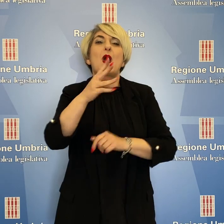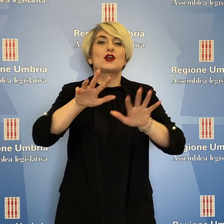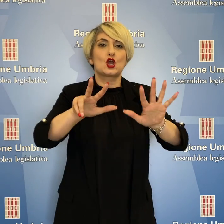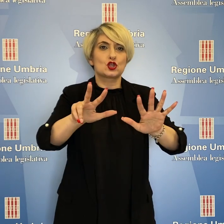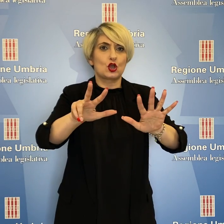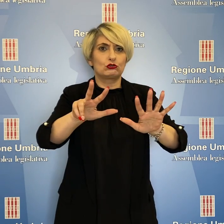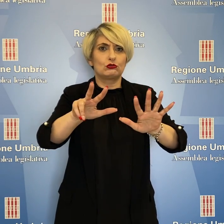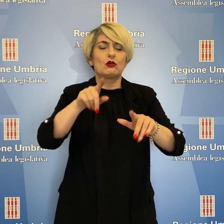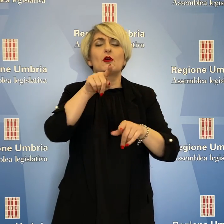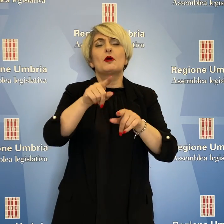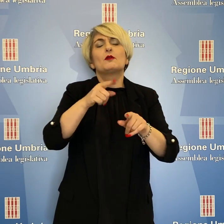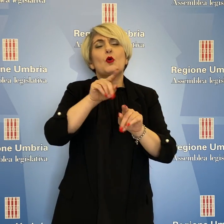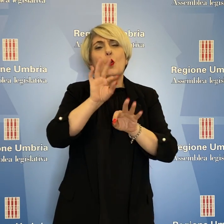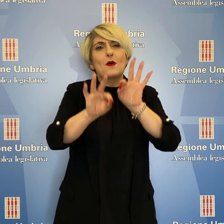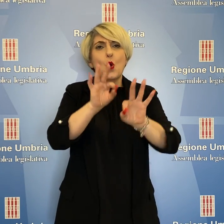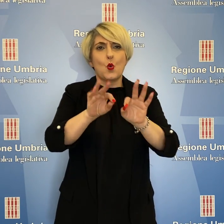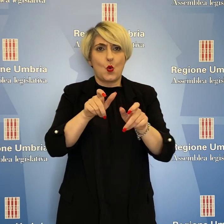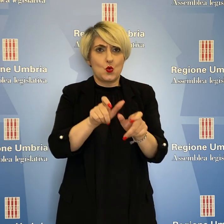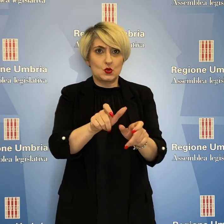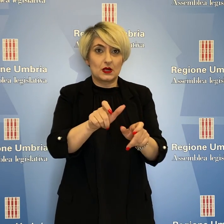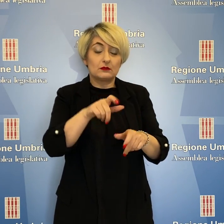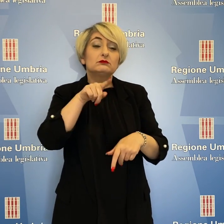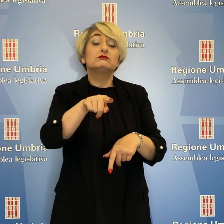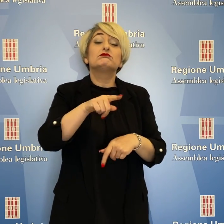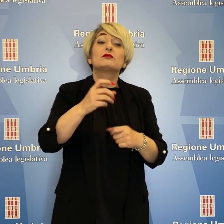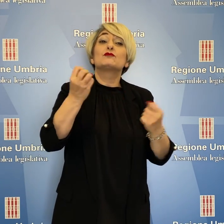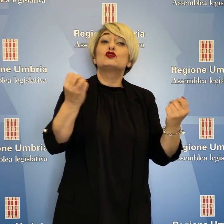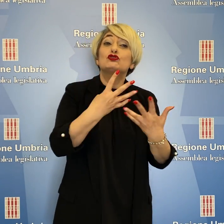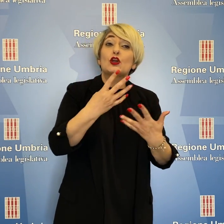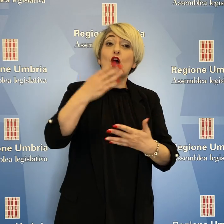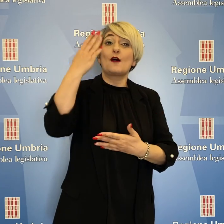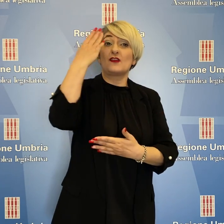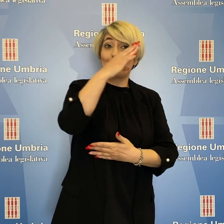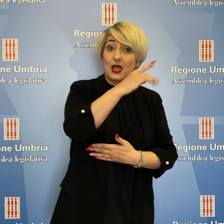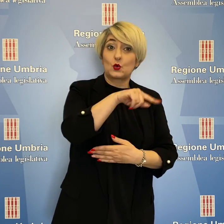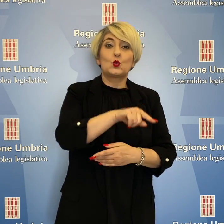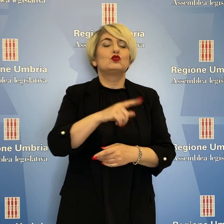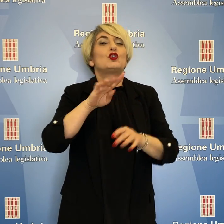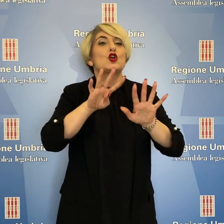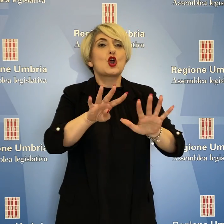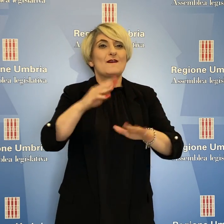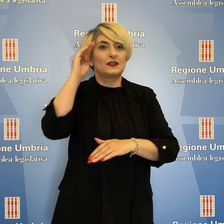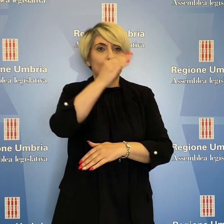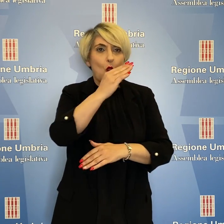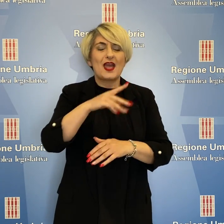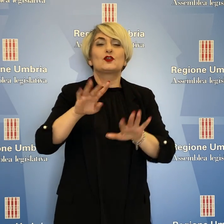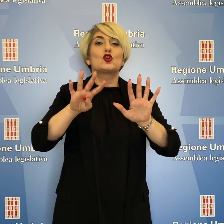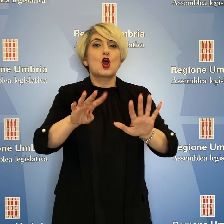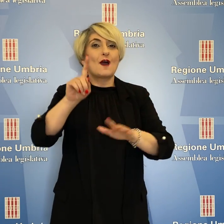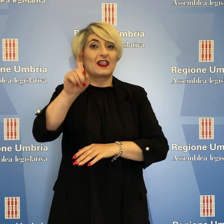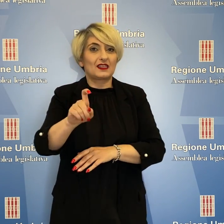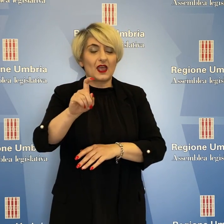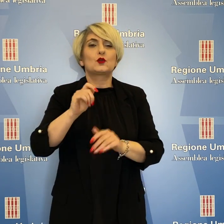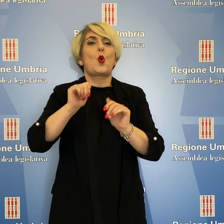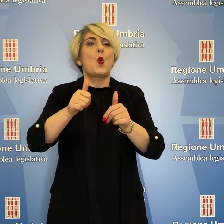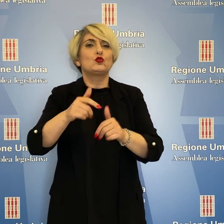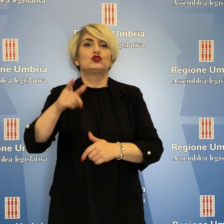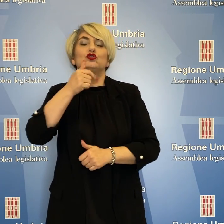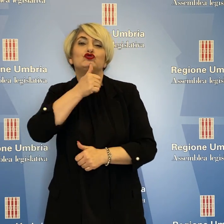di Perugia, 9 a Spoleto, 9 a Terni e 11 a Città di Castello. I dati ancora non ci sono, ha detto l'assessore,